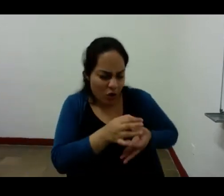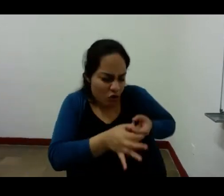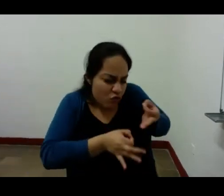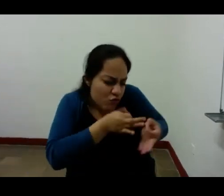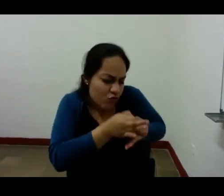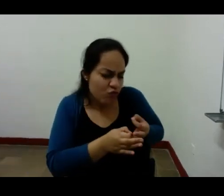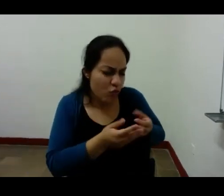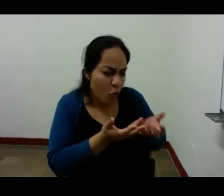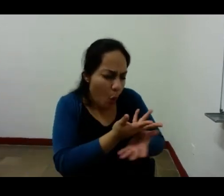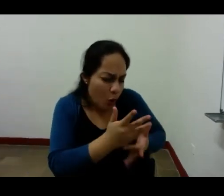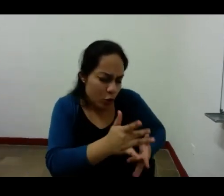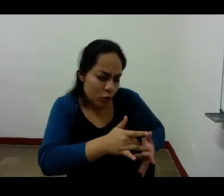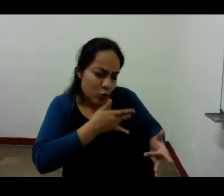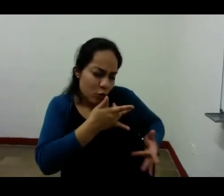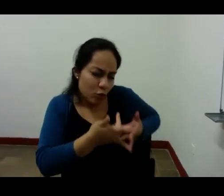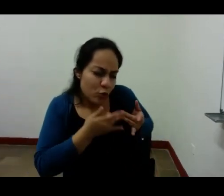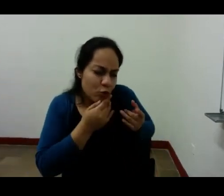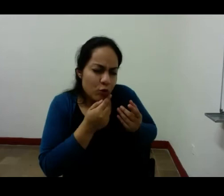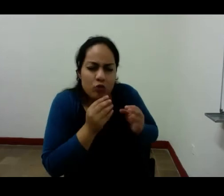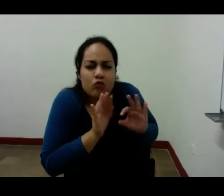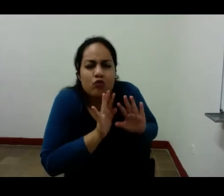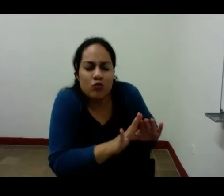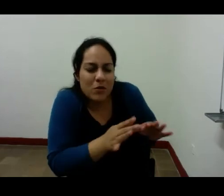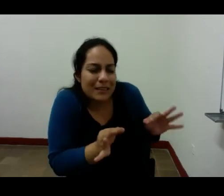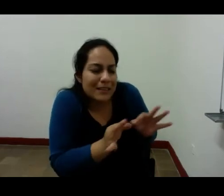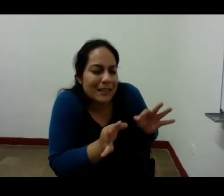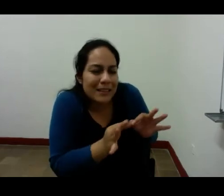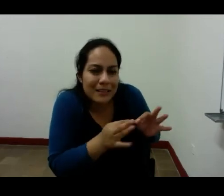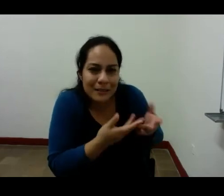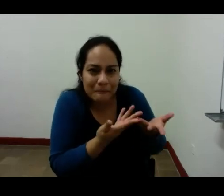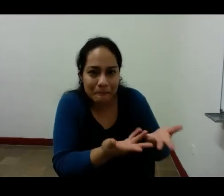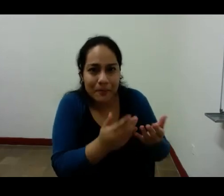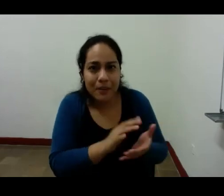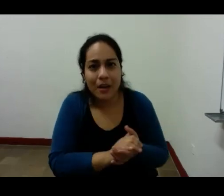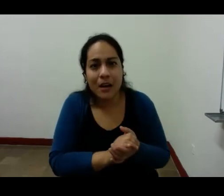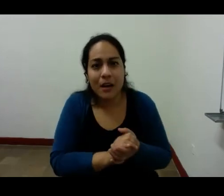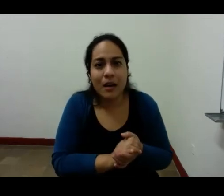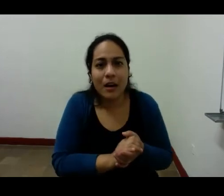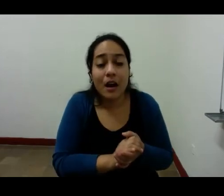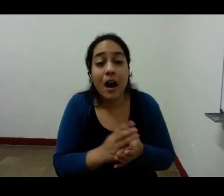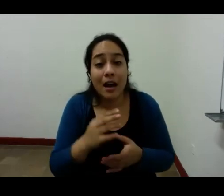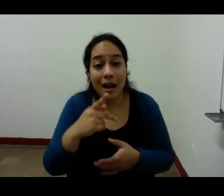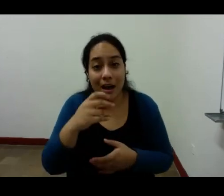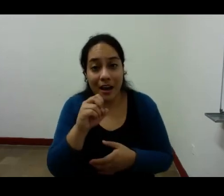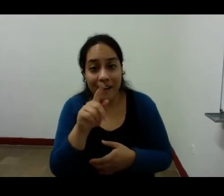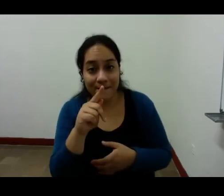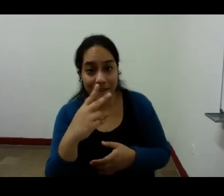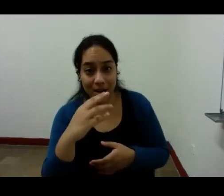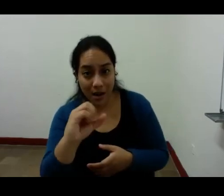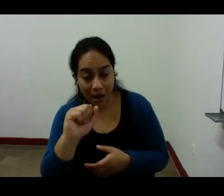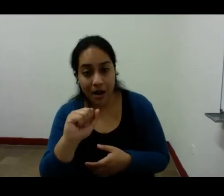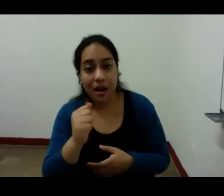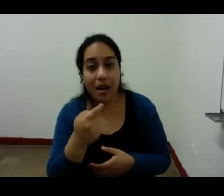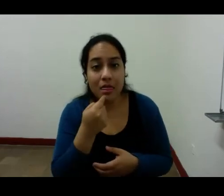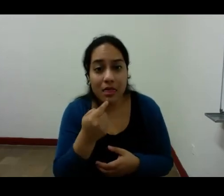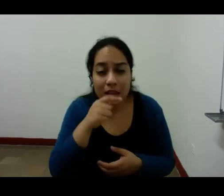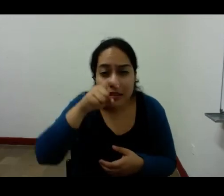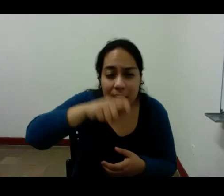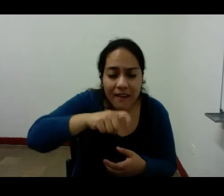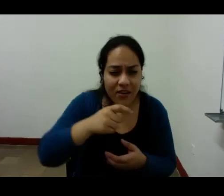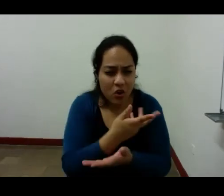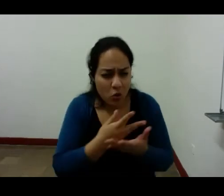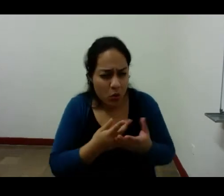mínimas tal como un que acude a lo pequeño